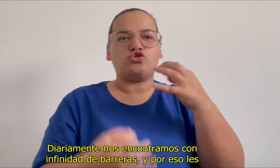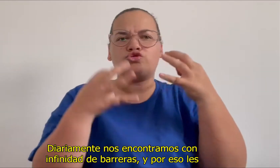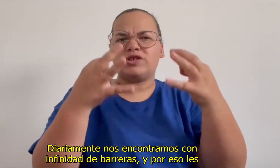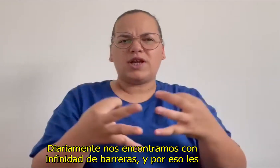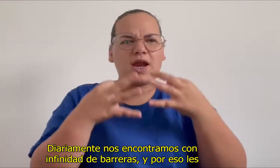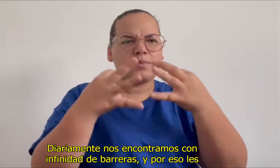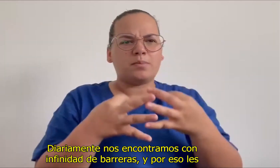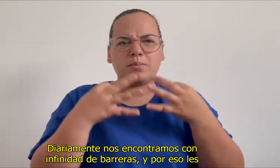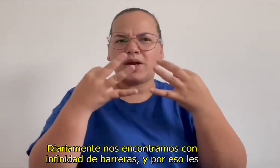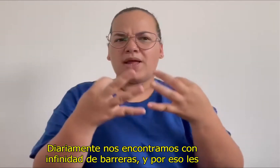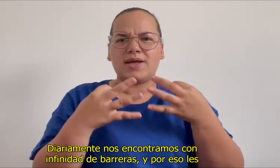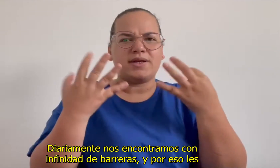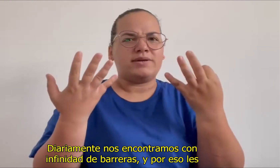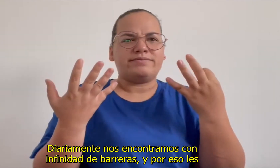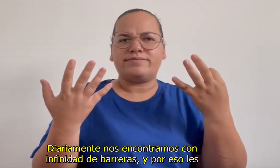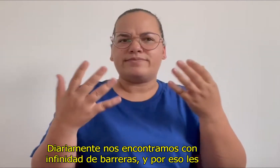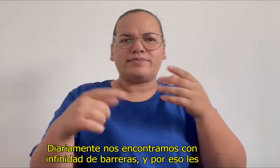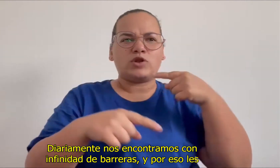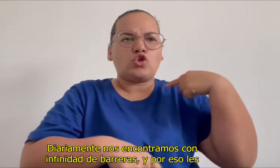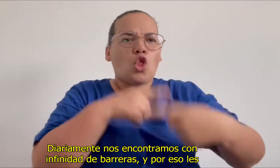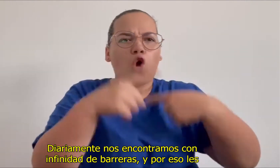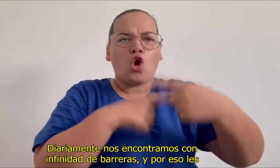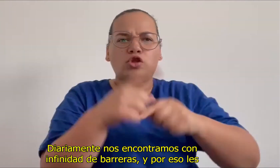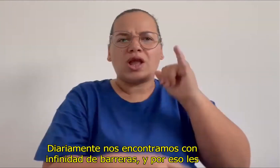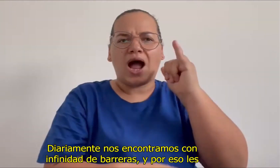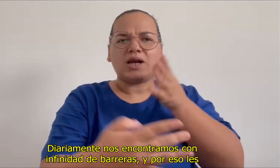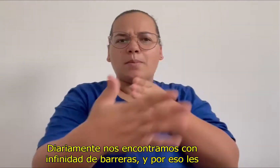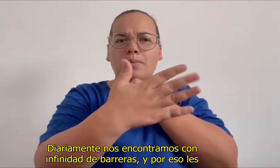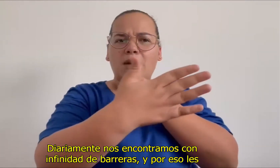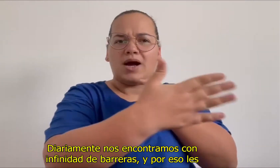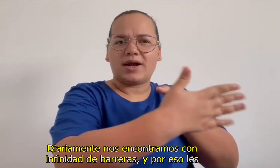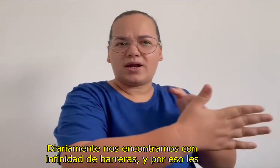Diariamente nos encontramos con infinidad de barreras